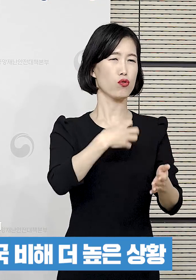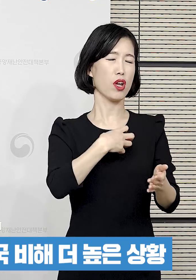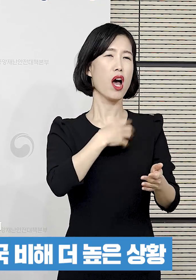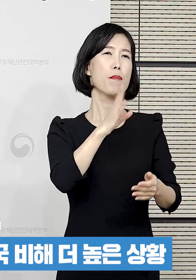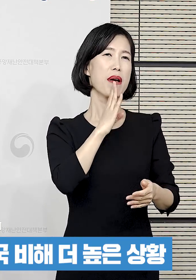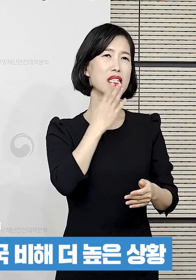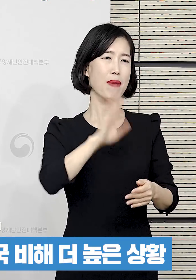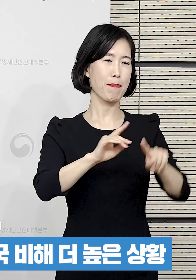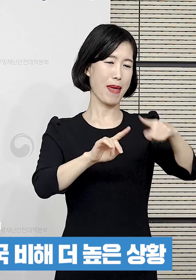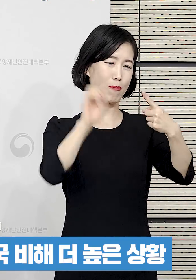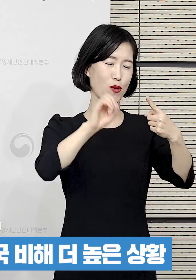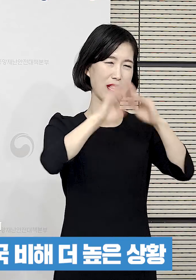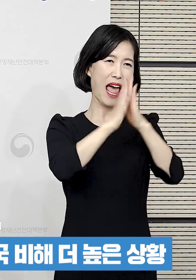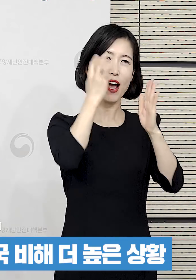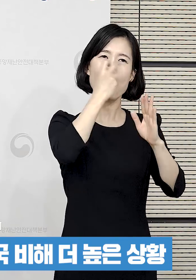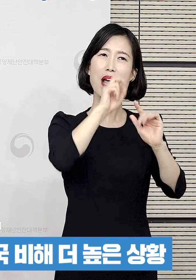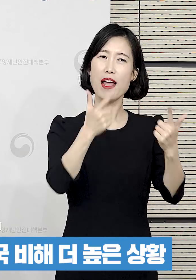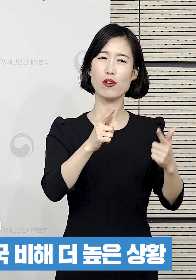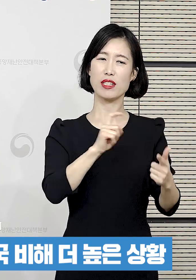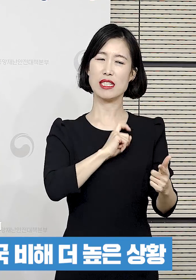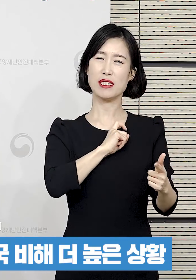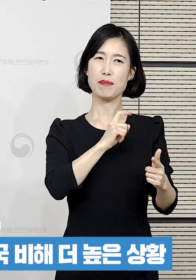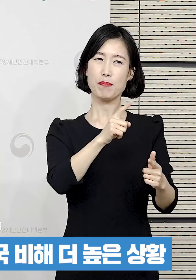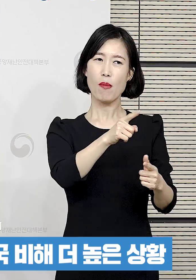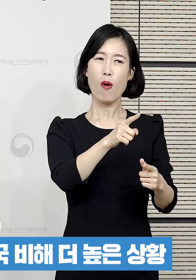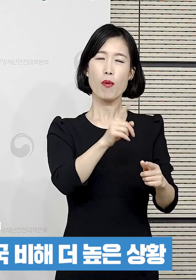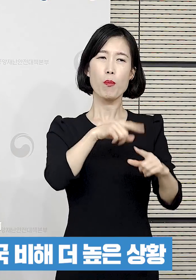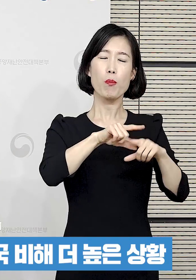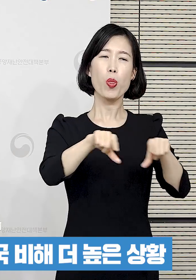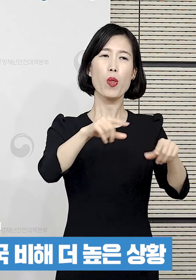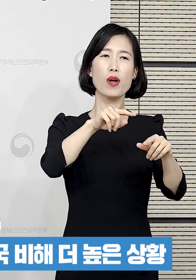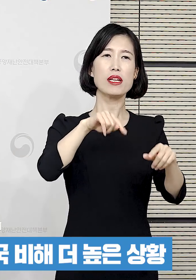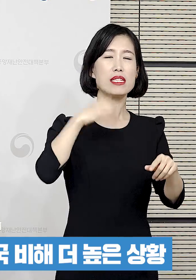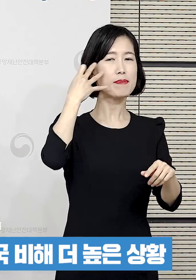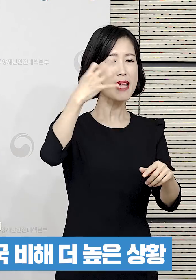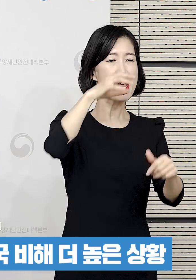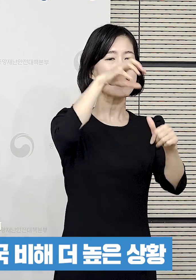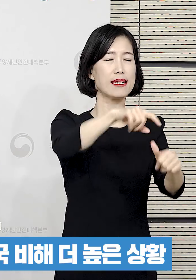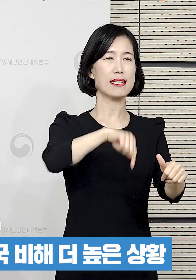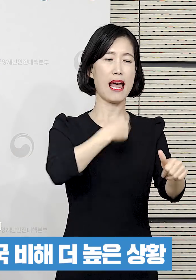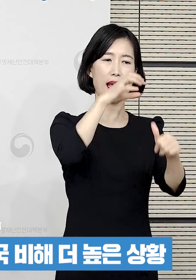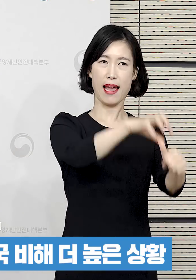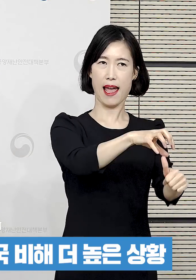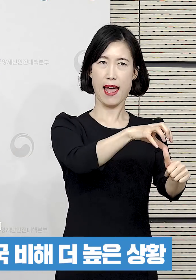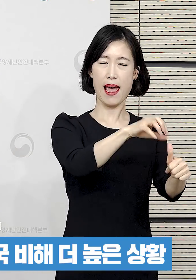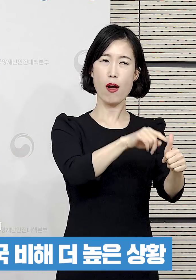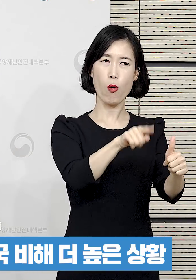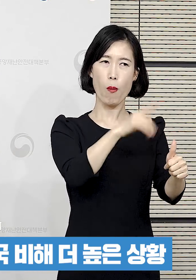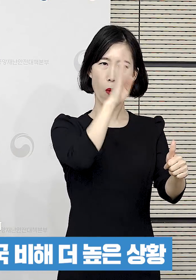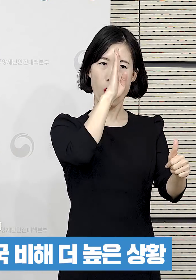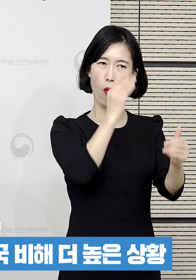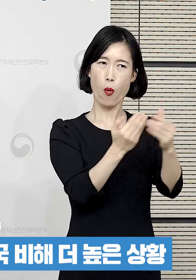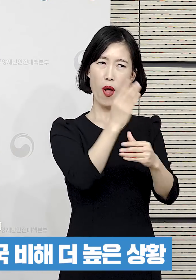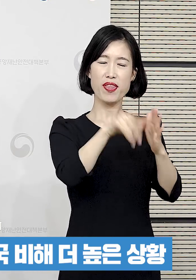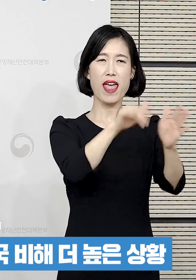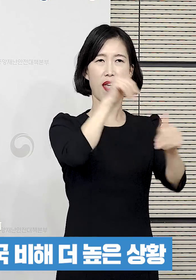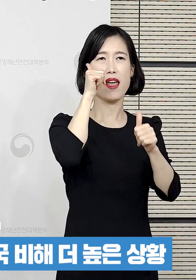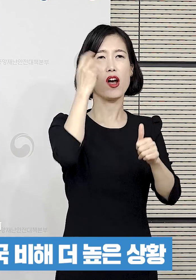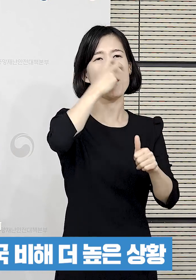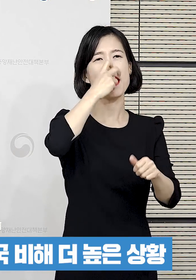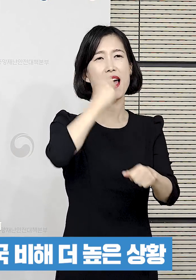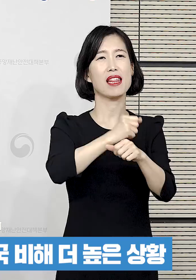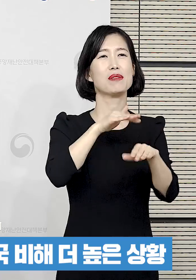하지만 전수검사는 하지 않는 그런 증상이 나타났을 때, 자가격리 중에 증상이